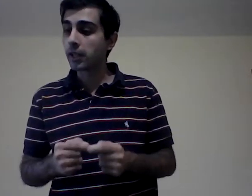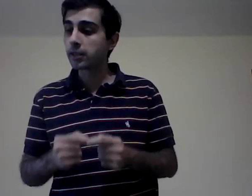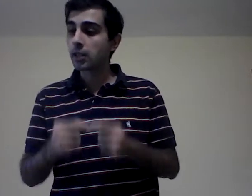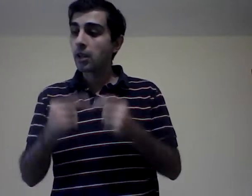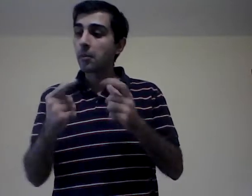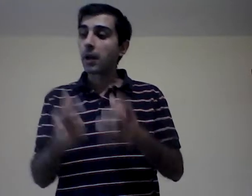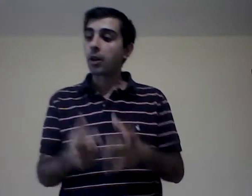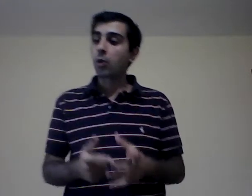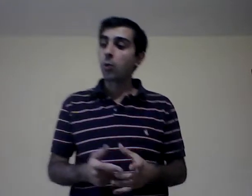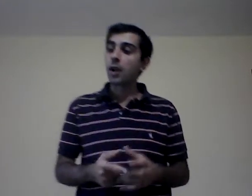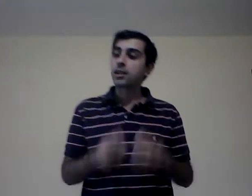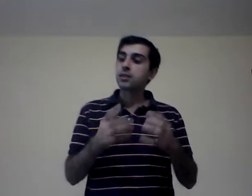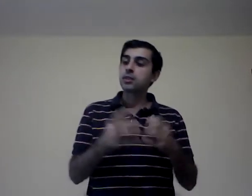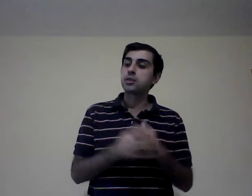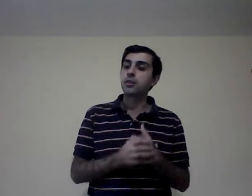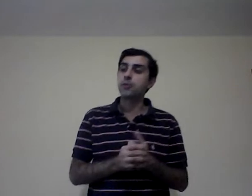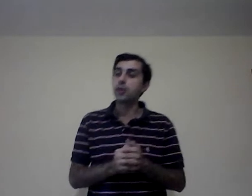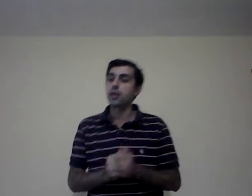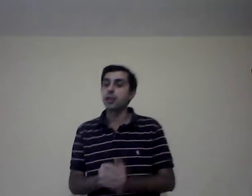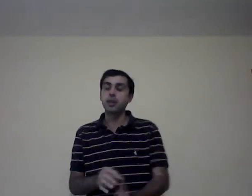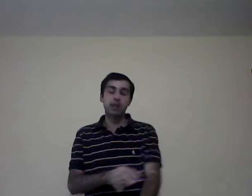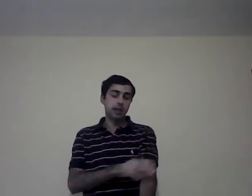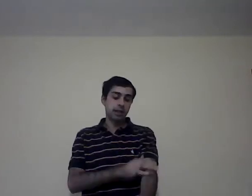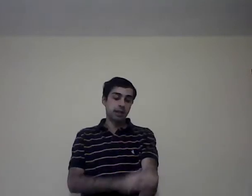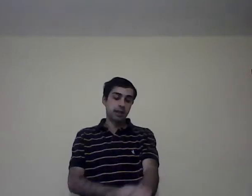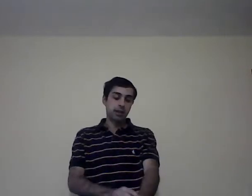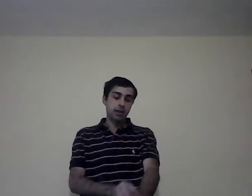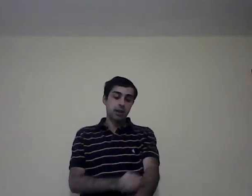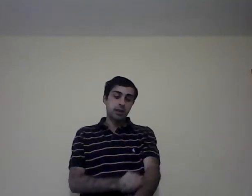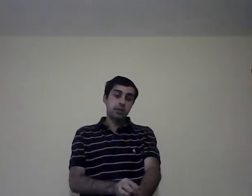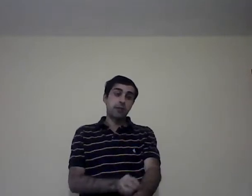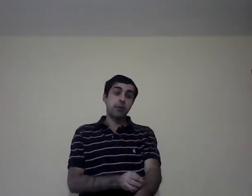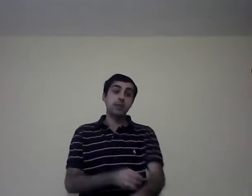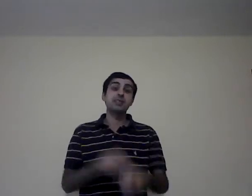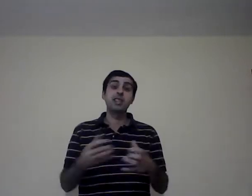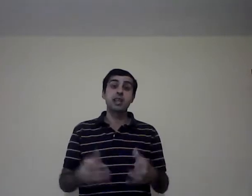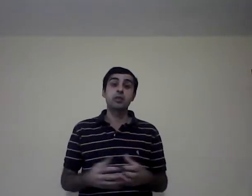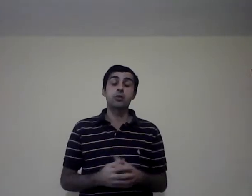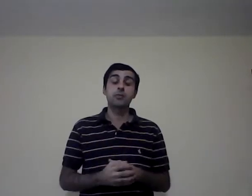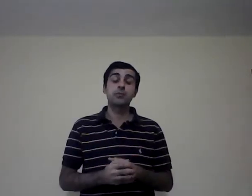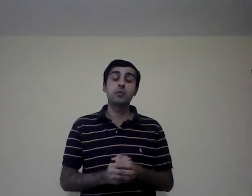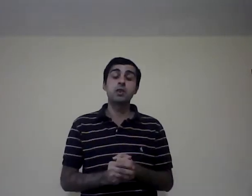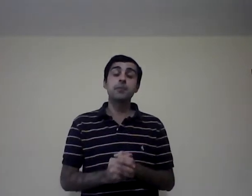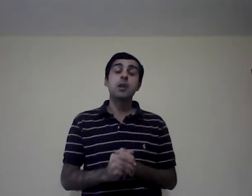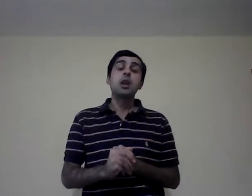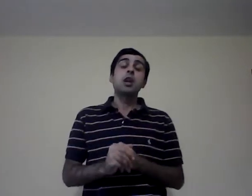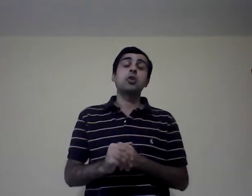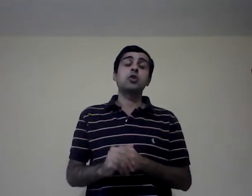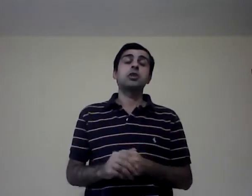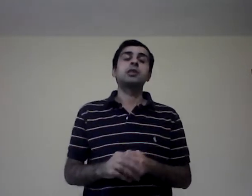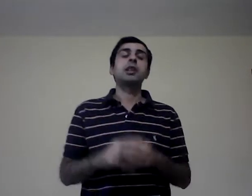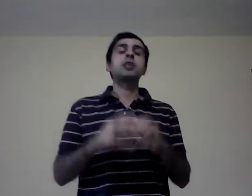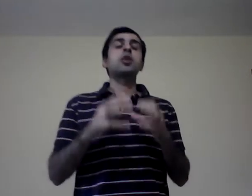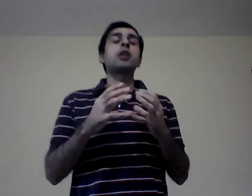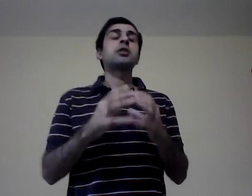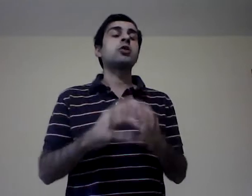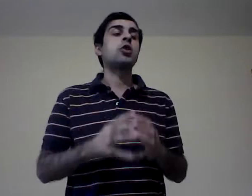para los cuales se puede diseñar. Entonces, esta organización